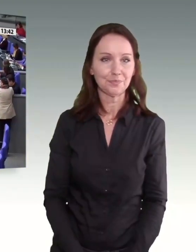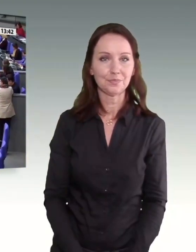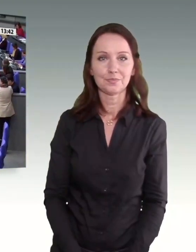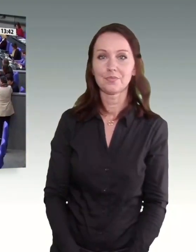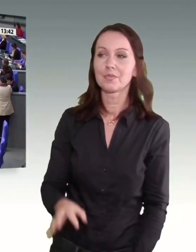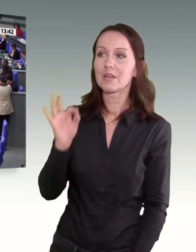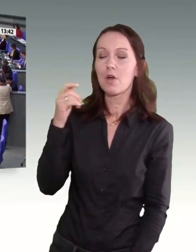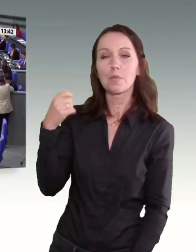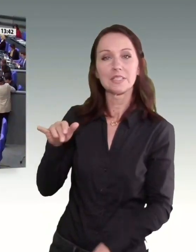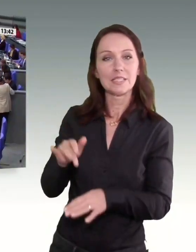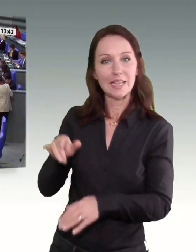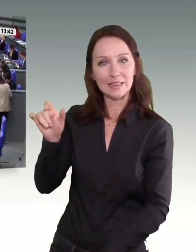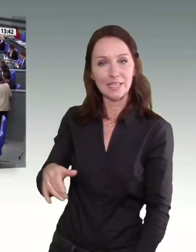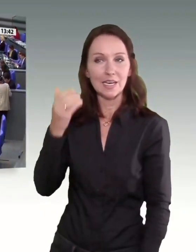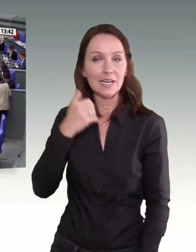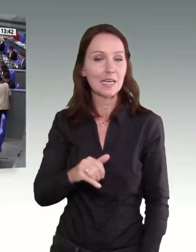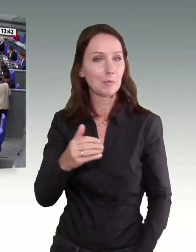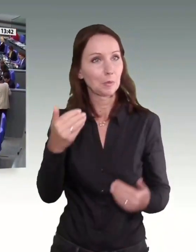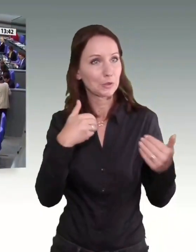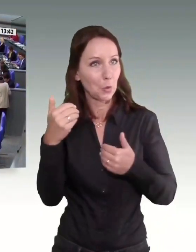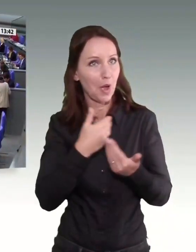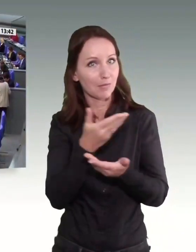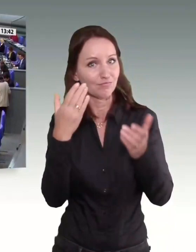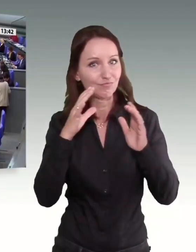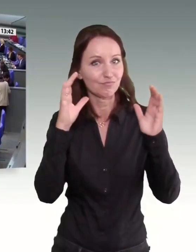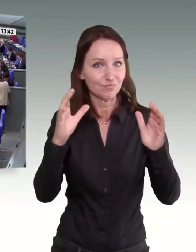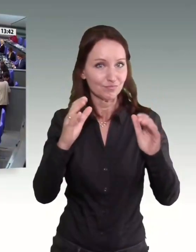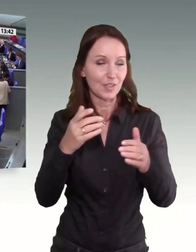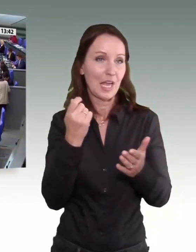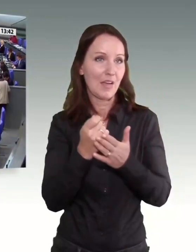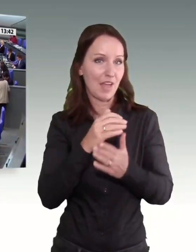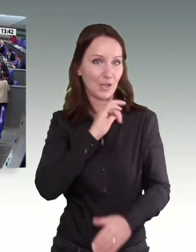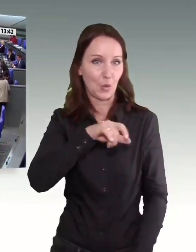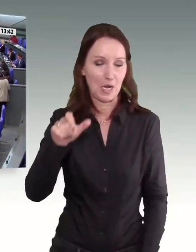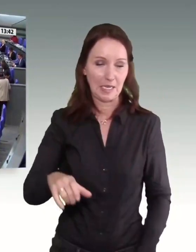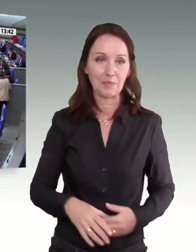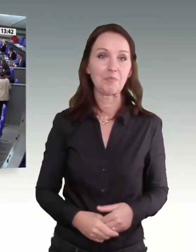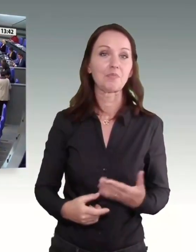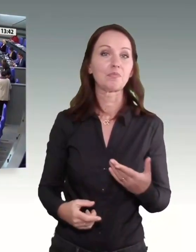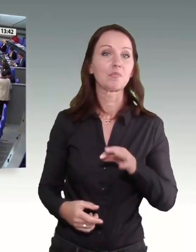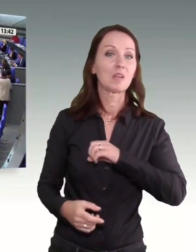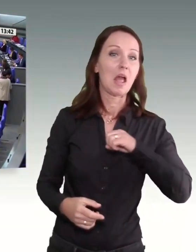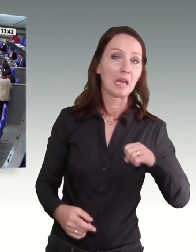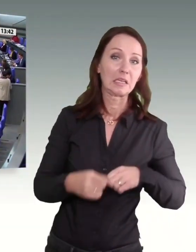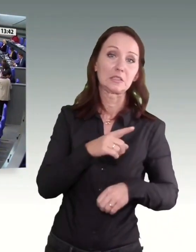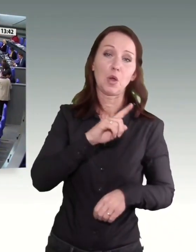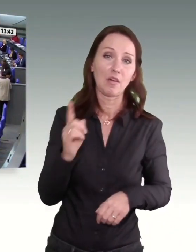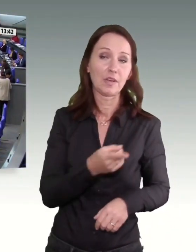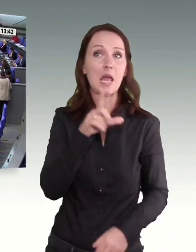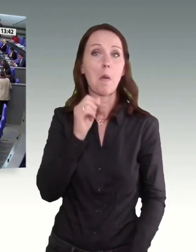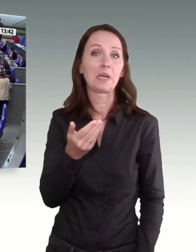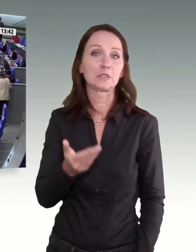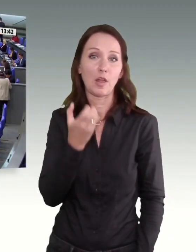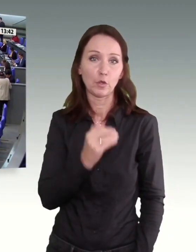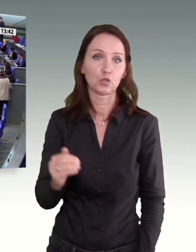Frau Präsidentin! Liebe Besucher! Werte Kollegen! Die Linken wollen mal wieder den Mindestlohn erhöhen zum wiederholten Mal in diesem Jahr.